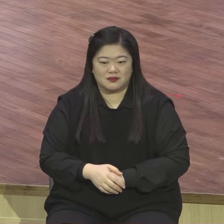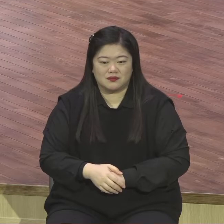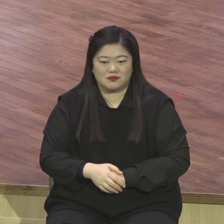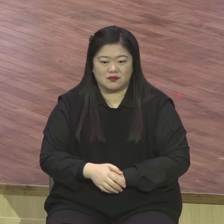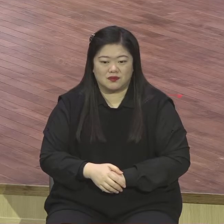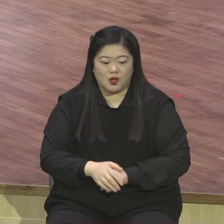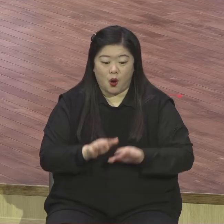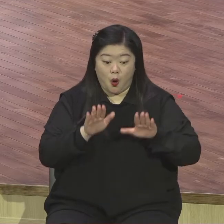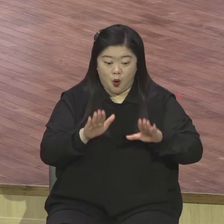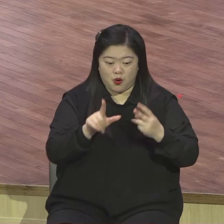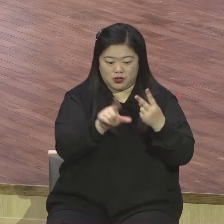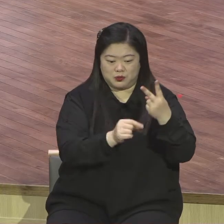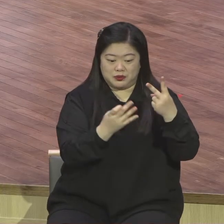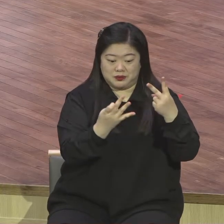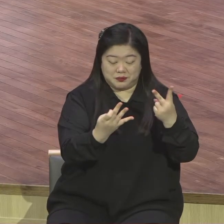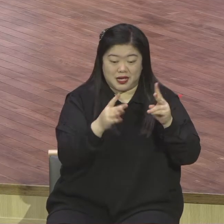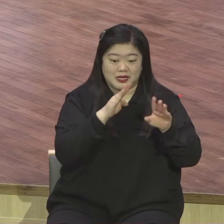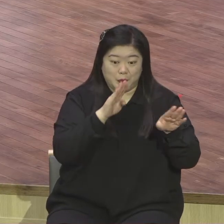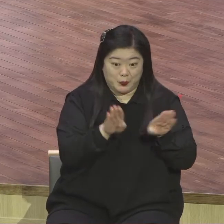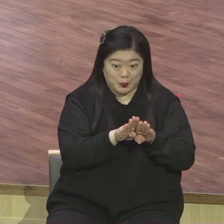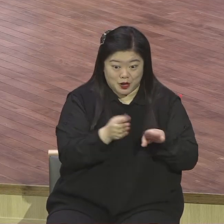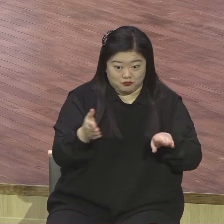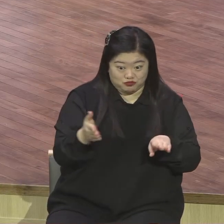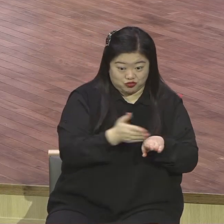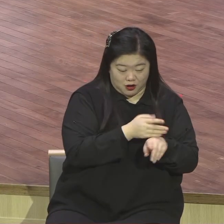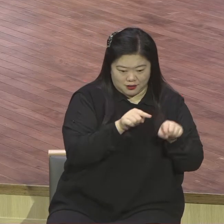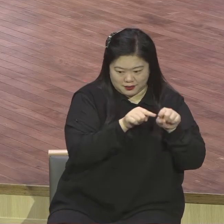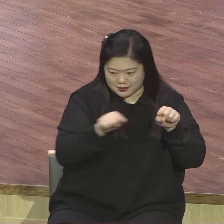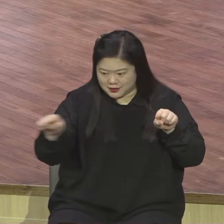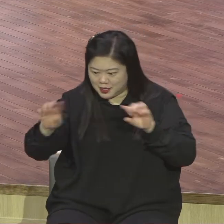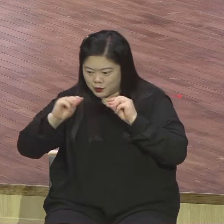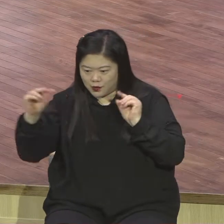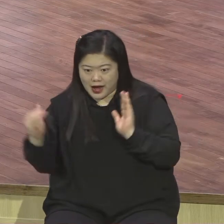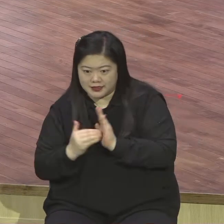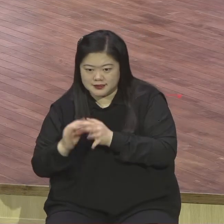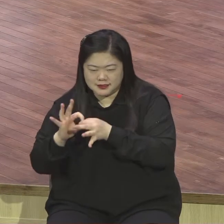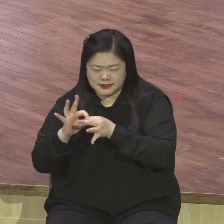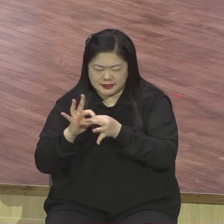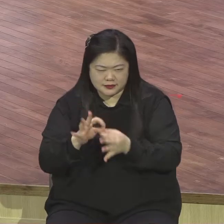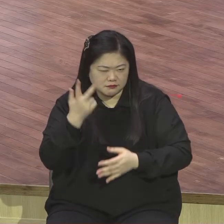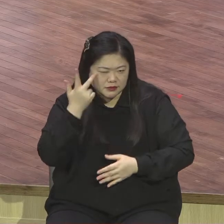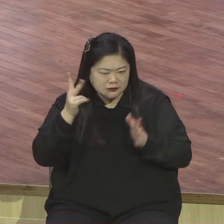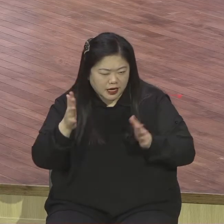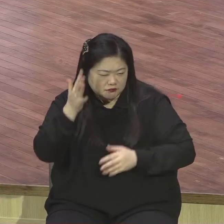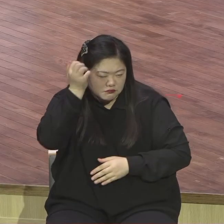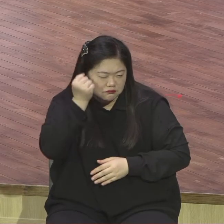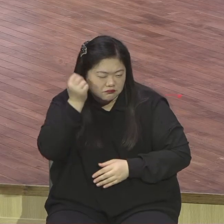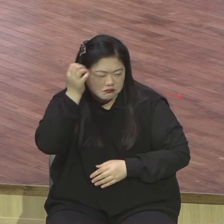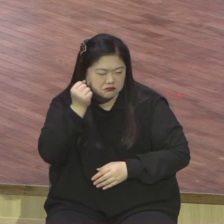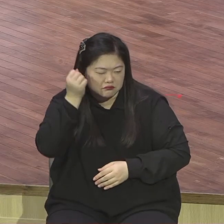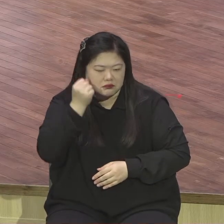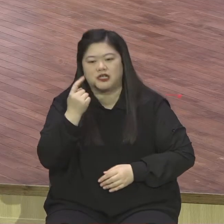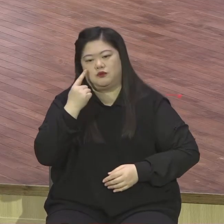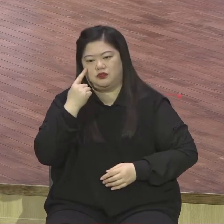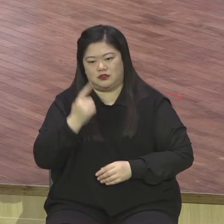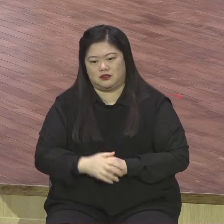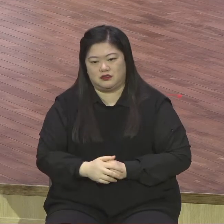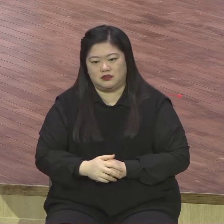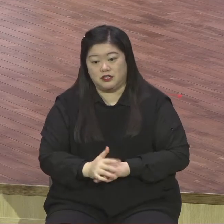생각하면서 적용하면서 한번 누려 보시기 바랍니다 그래서 24 25 이